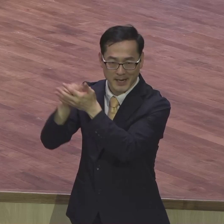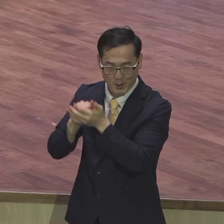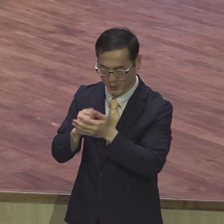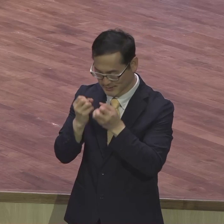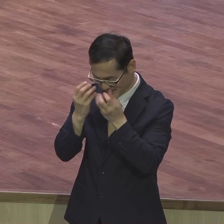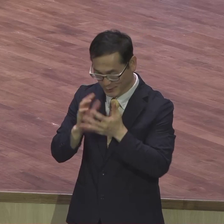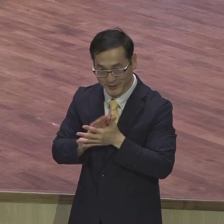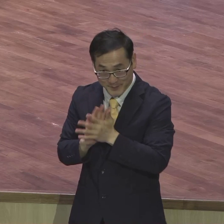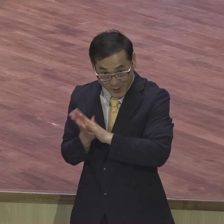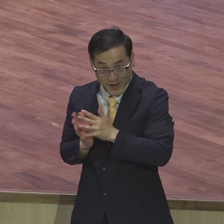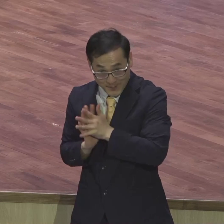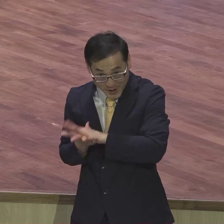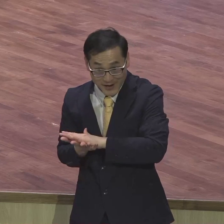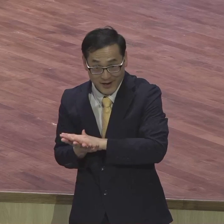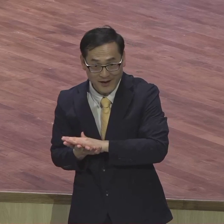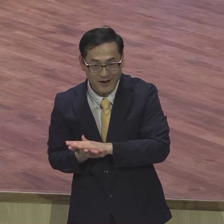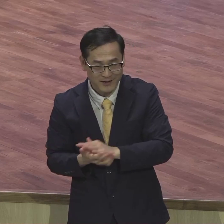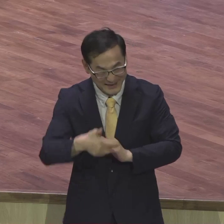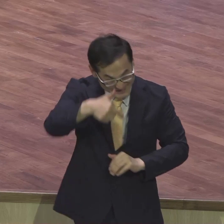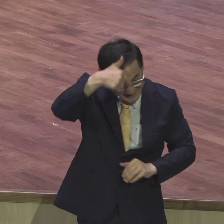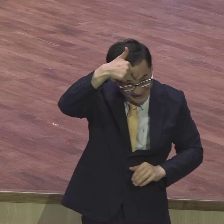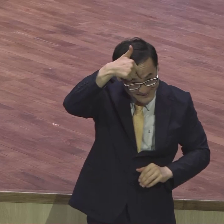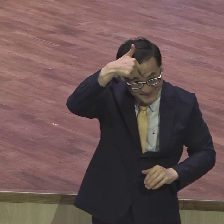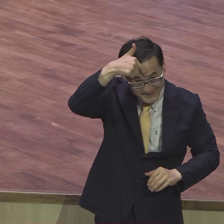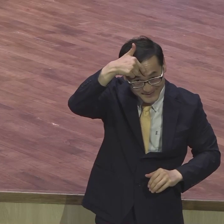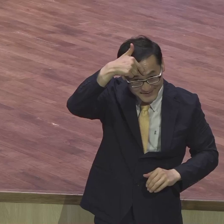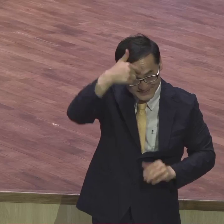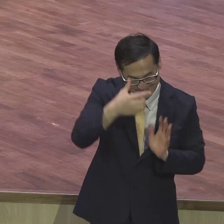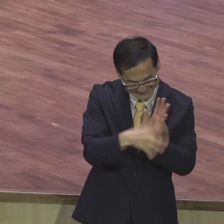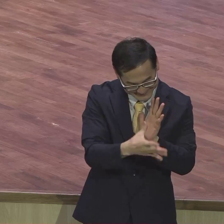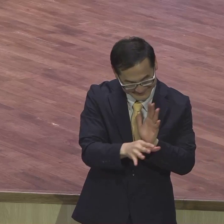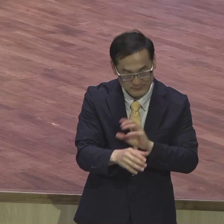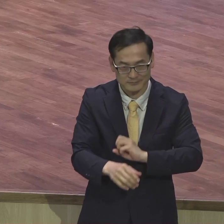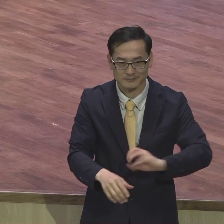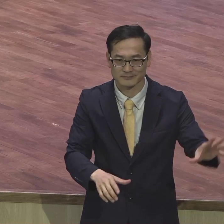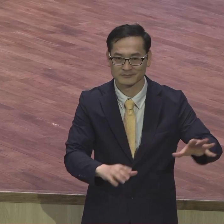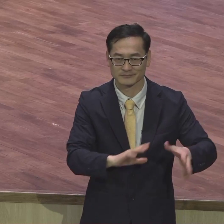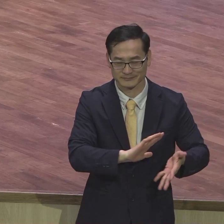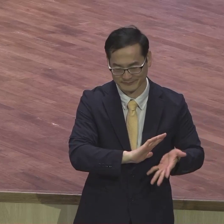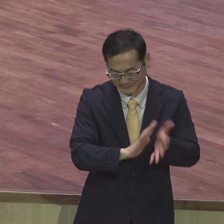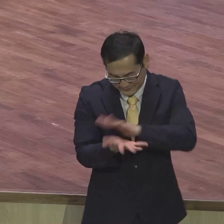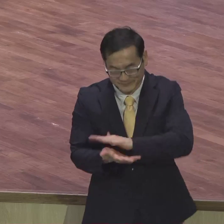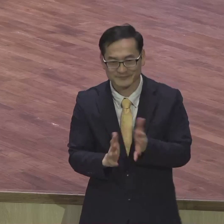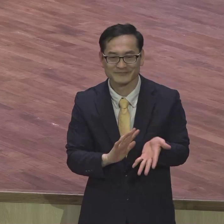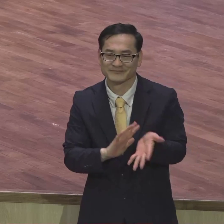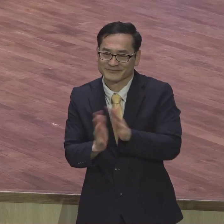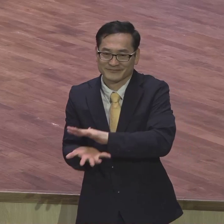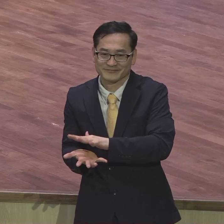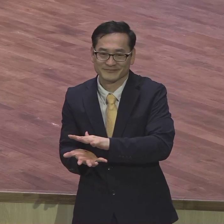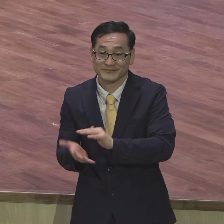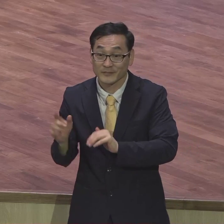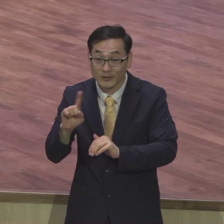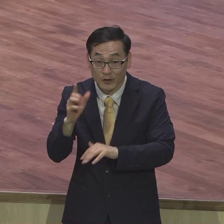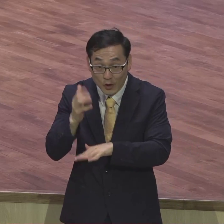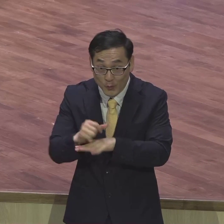주신다고. 이렇게 새 마음을 받은 사람은 하나님의 선하시고 기뻐하시고 온전하신 뜻이 무엇인지